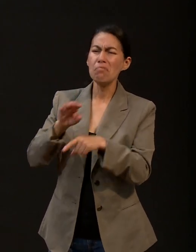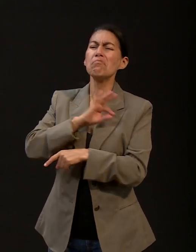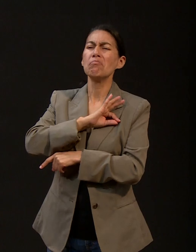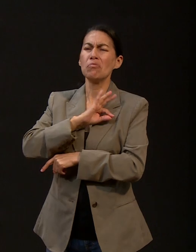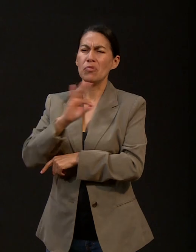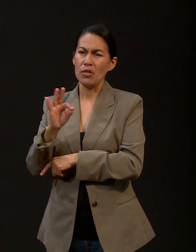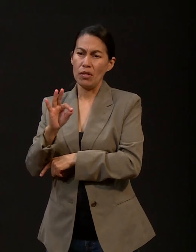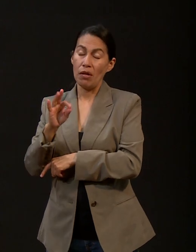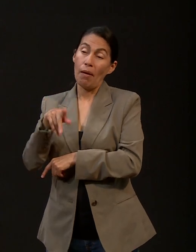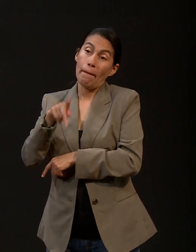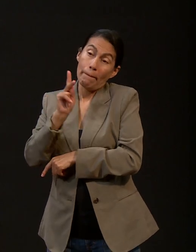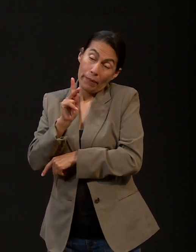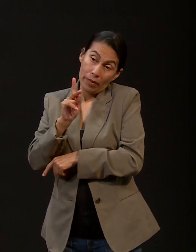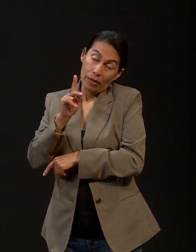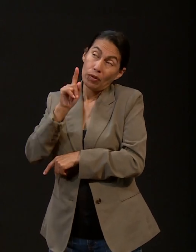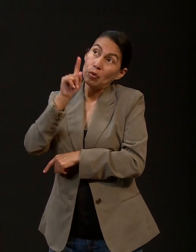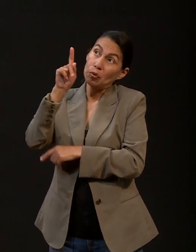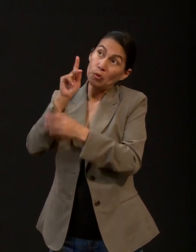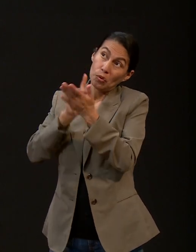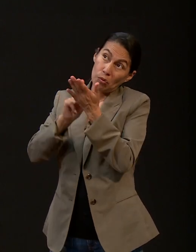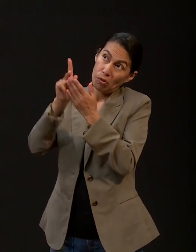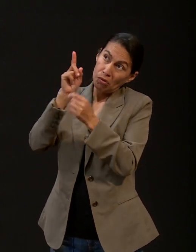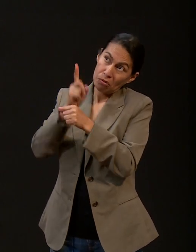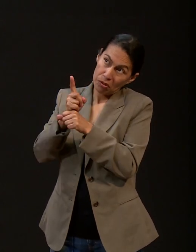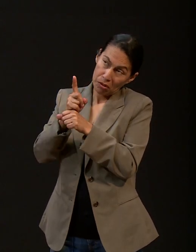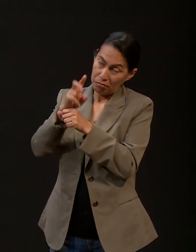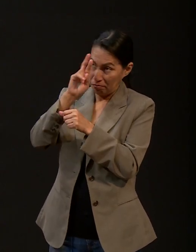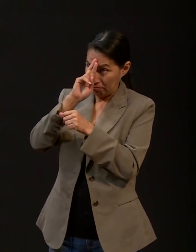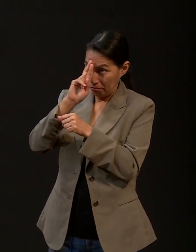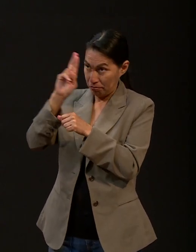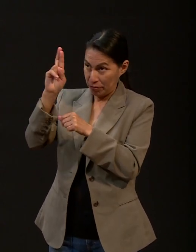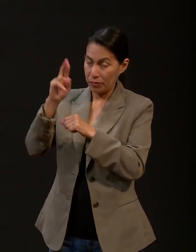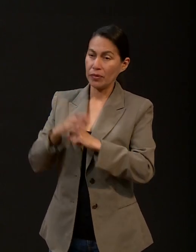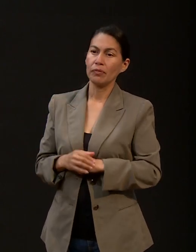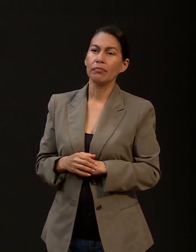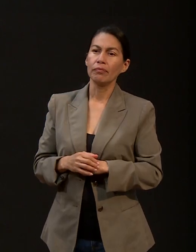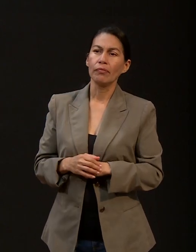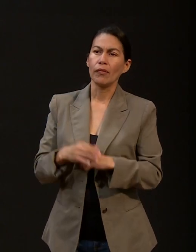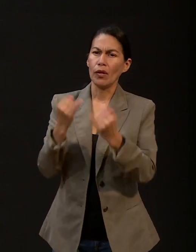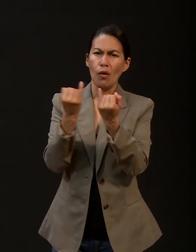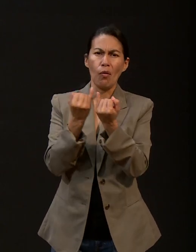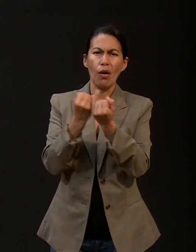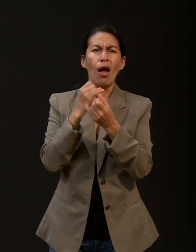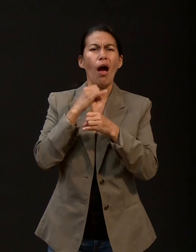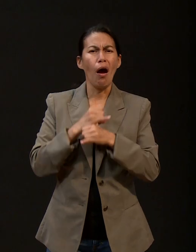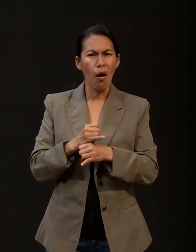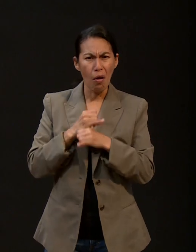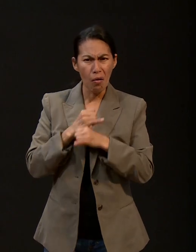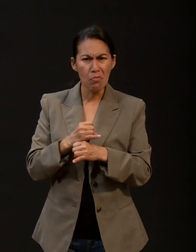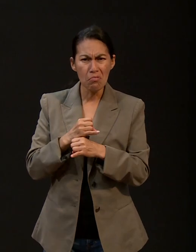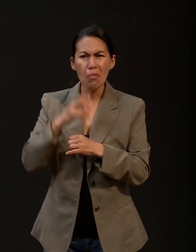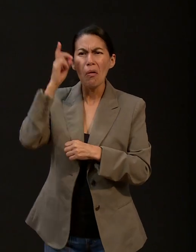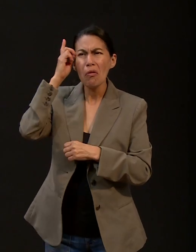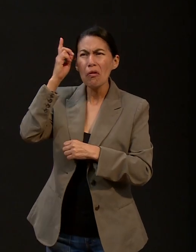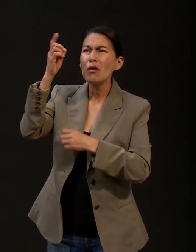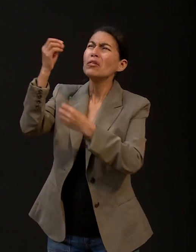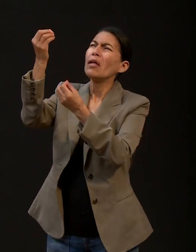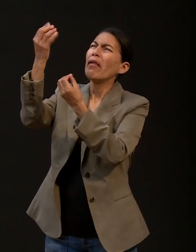respetar su voluntad. Si así no quiere, como menciona Job, él da, quita y su nombre